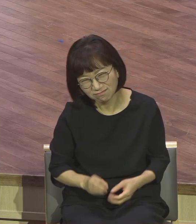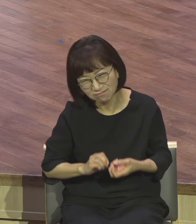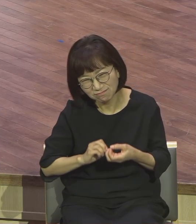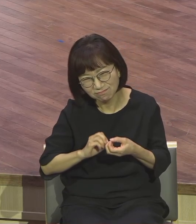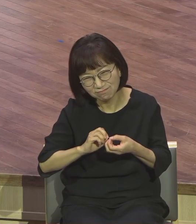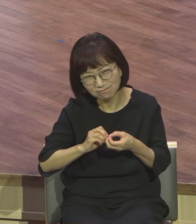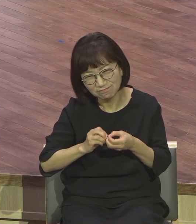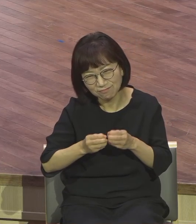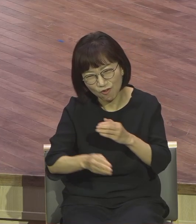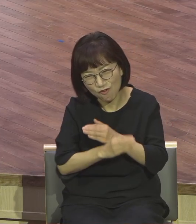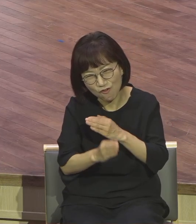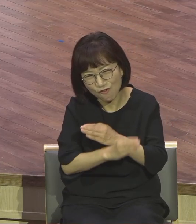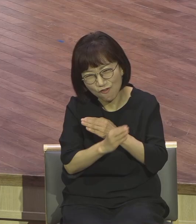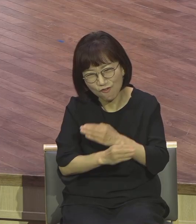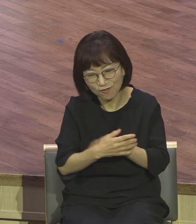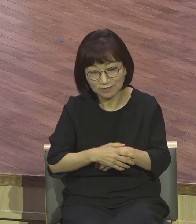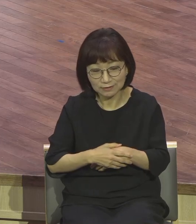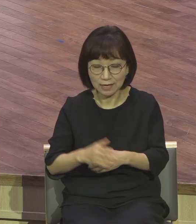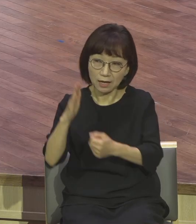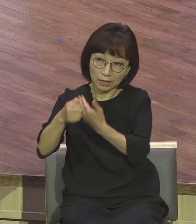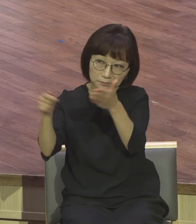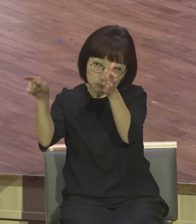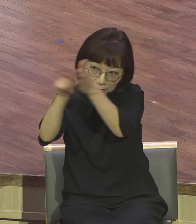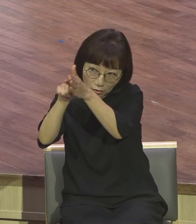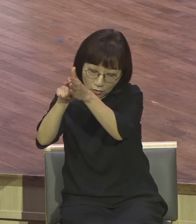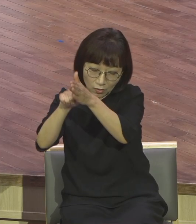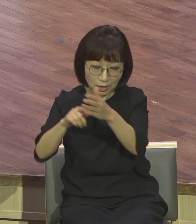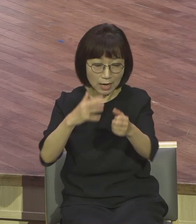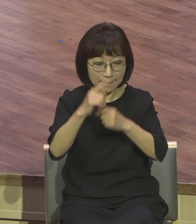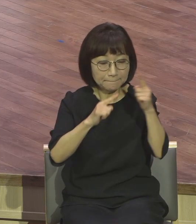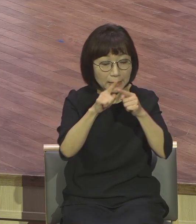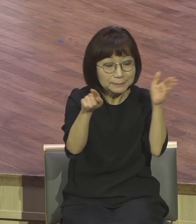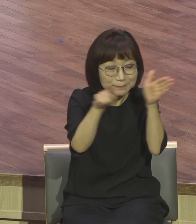거예요. 말씀 없는 건 하나님 안 믿는 거예요. 사실은 아는 거지.